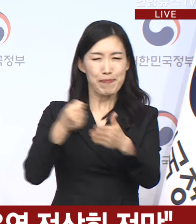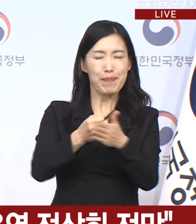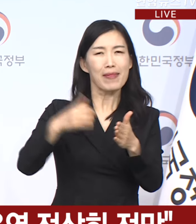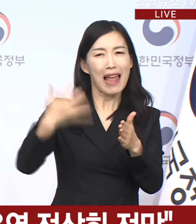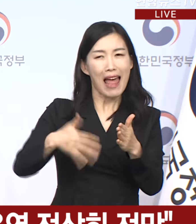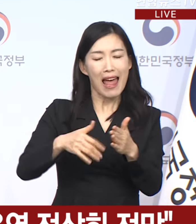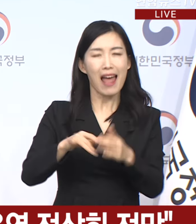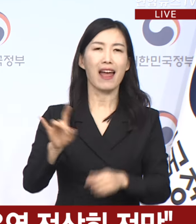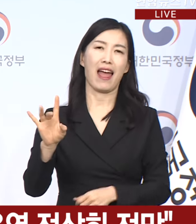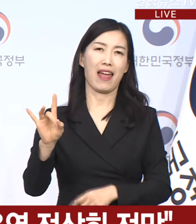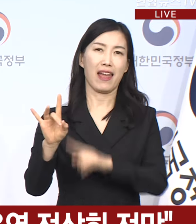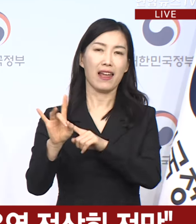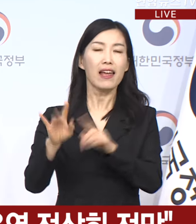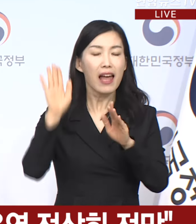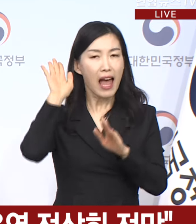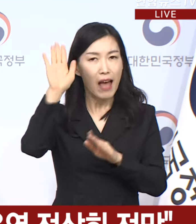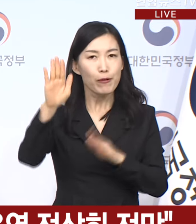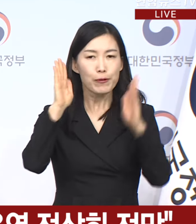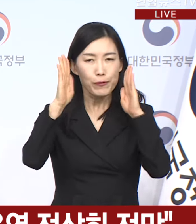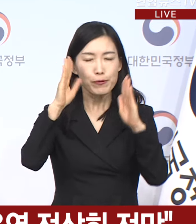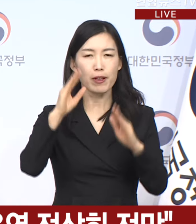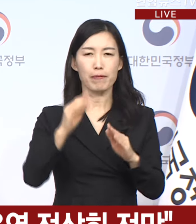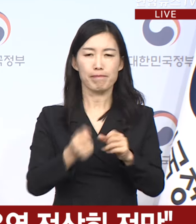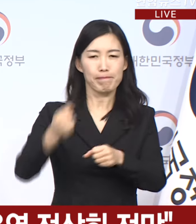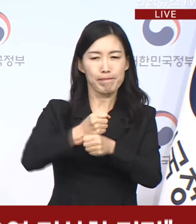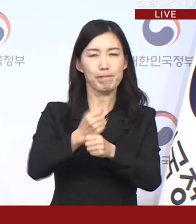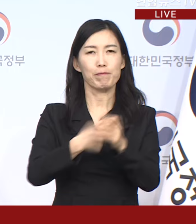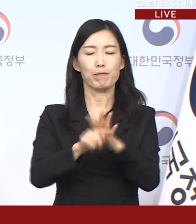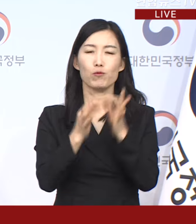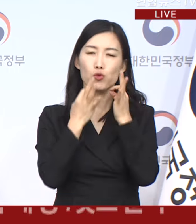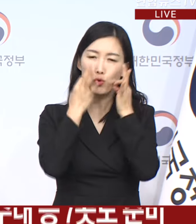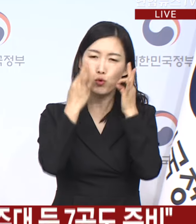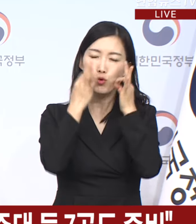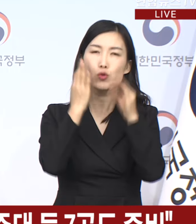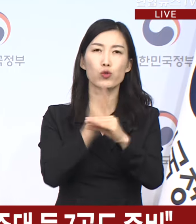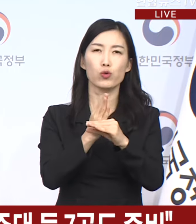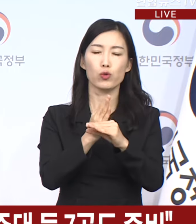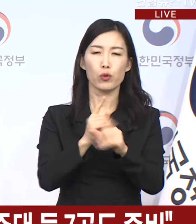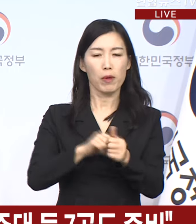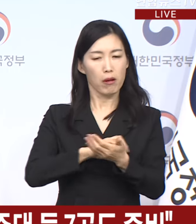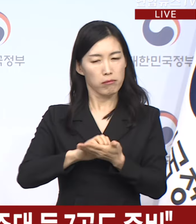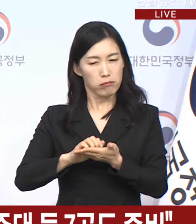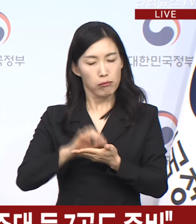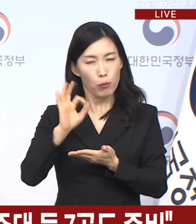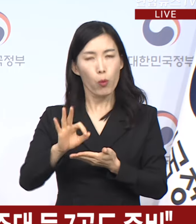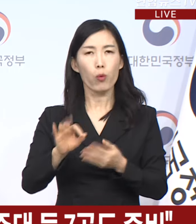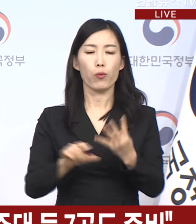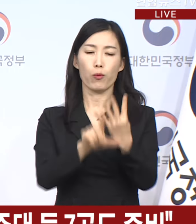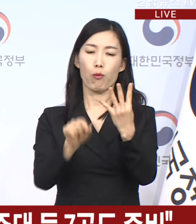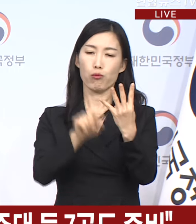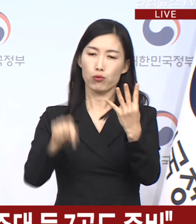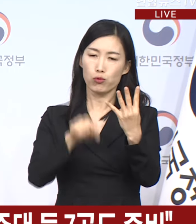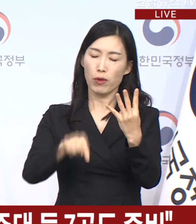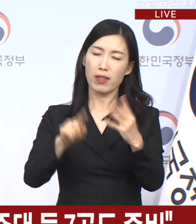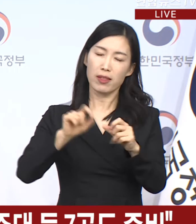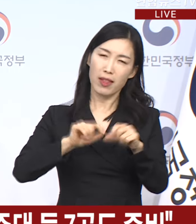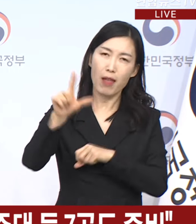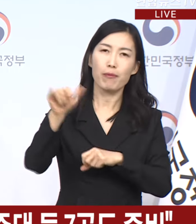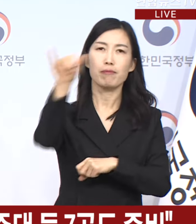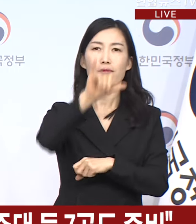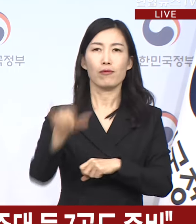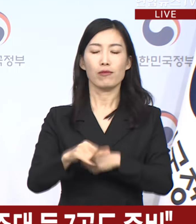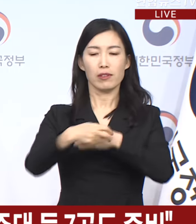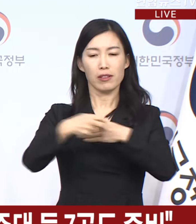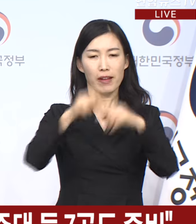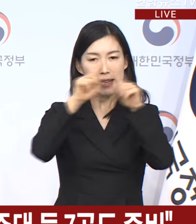한계교도 수업 정상화를 위해 노력하고 있어 이번 달 말까지는 대부분의 의과대학에서 수업